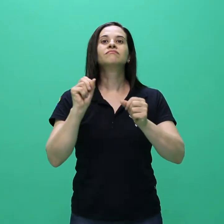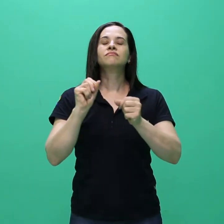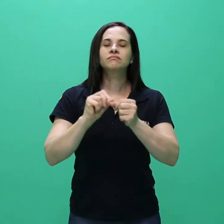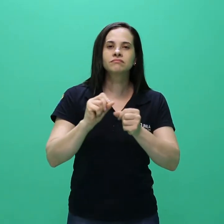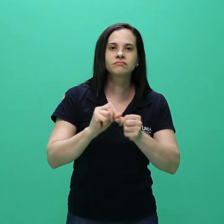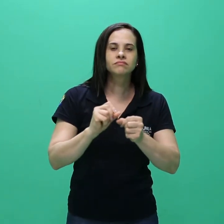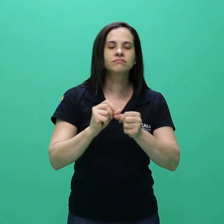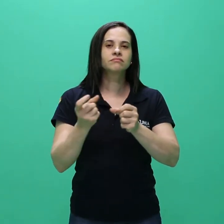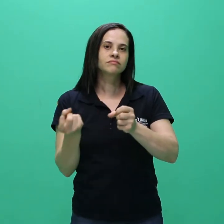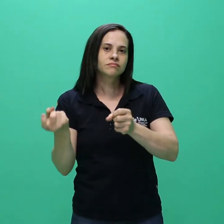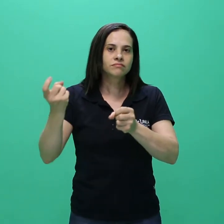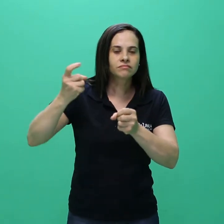de origem.